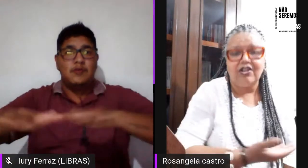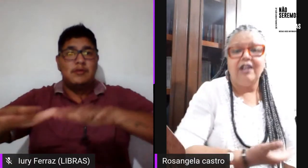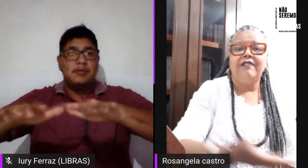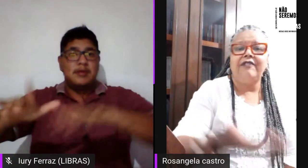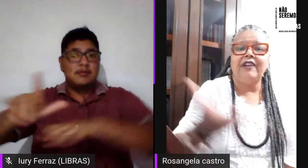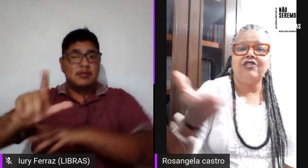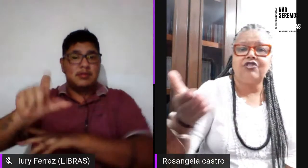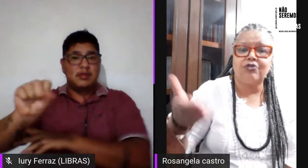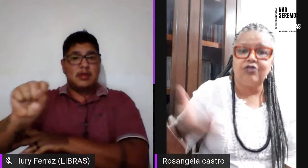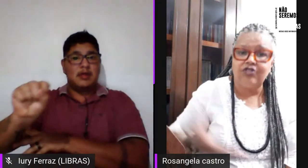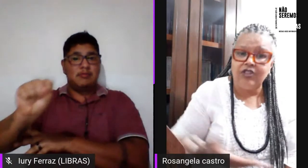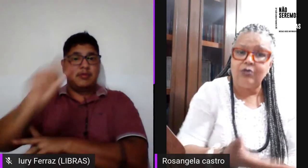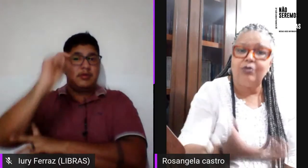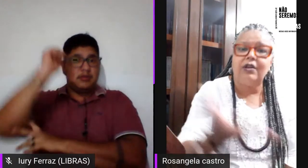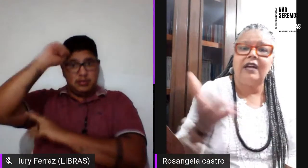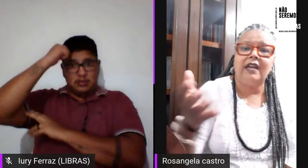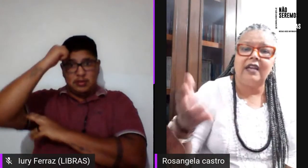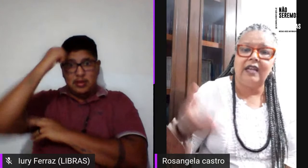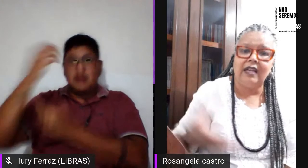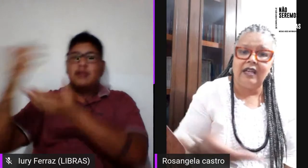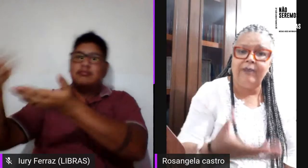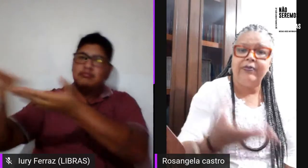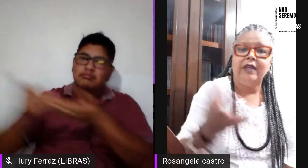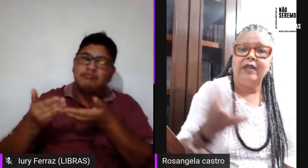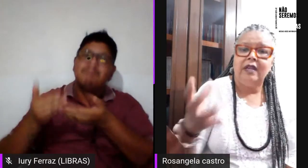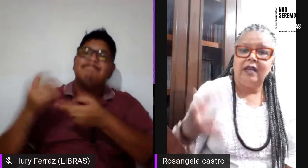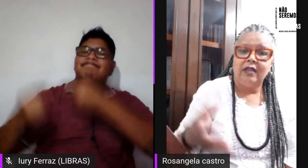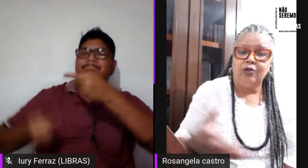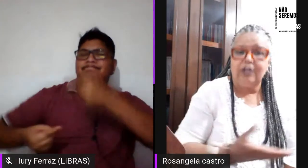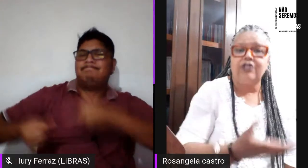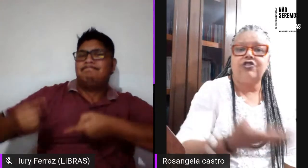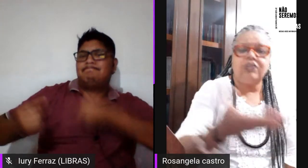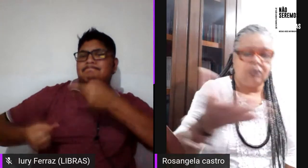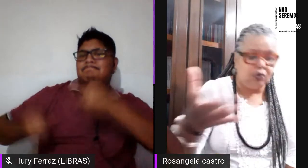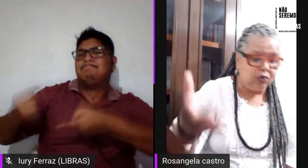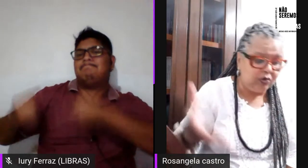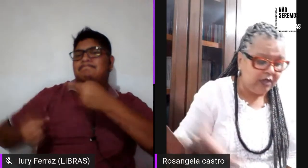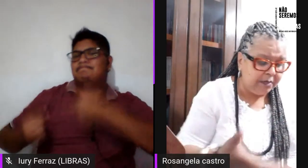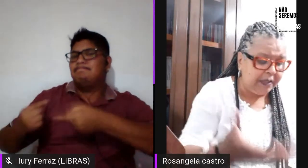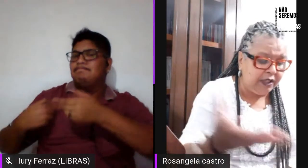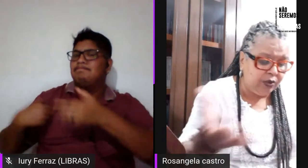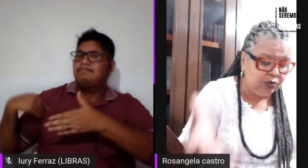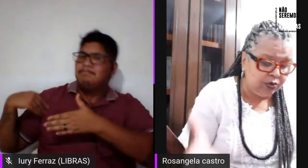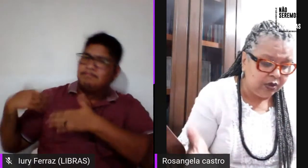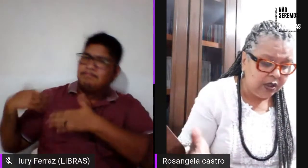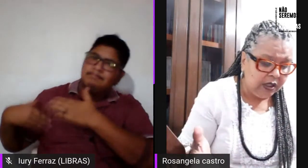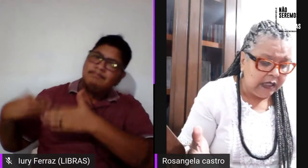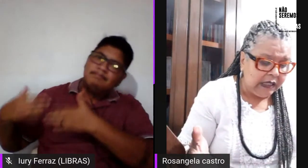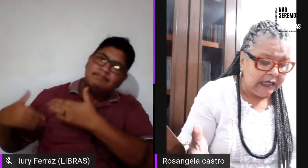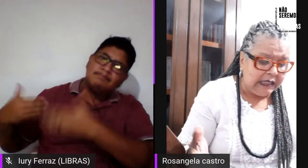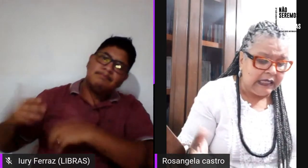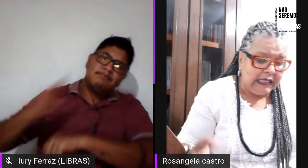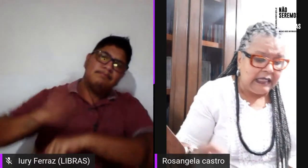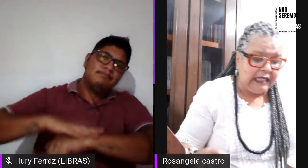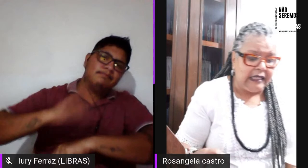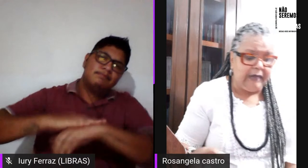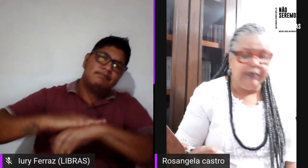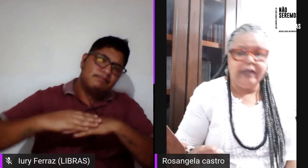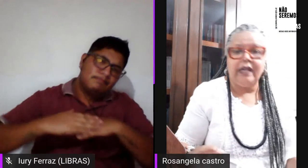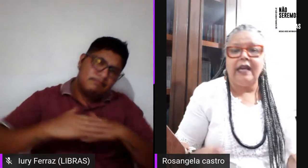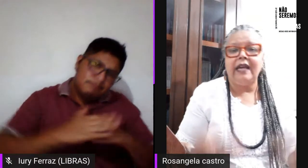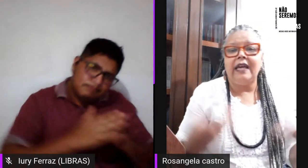negras vem discutindo durante todo esse período né